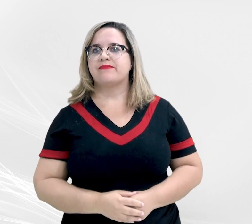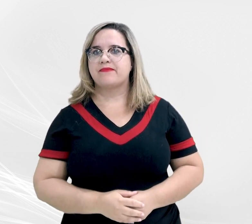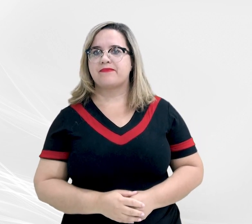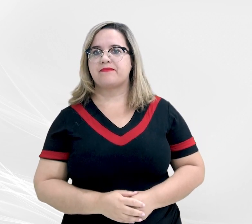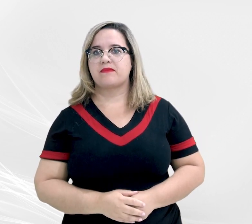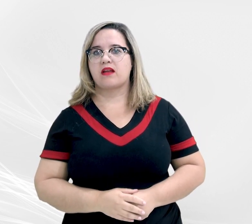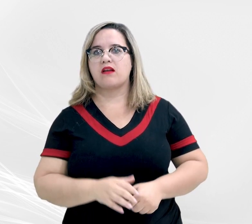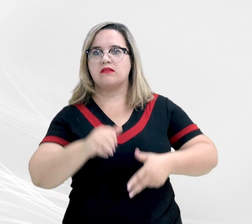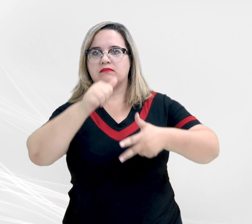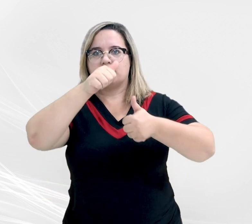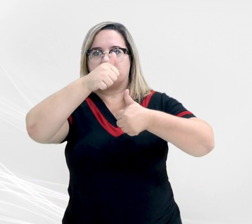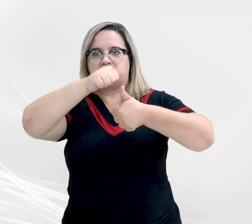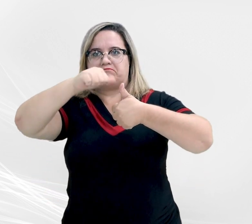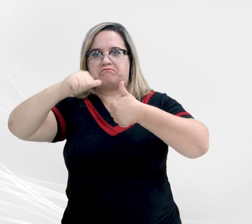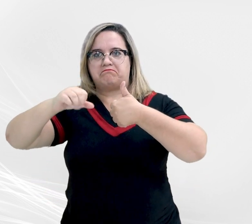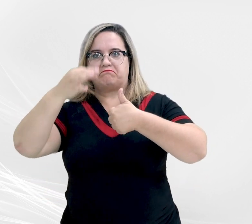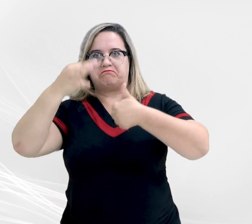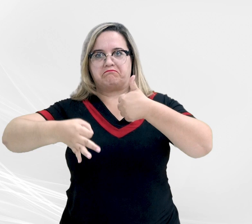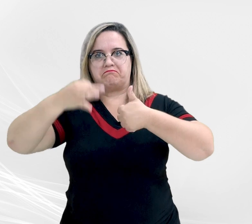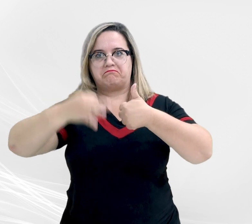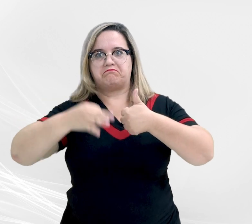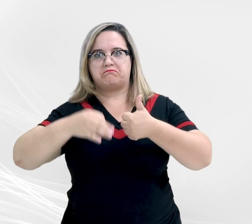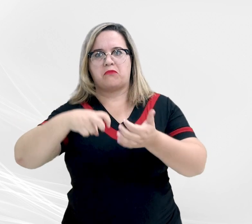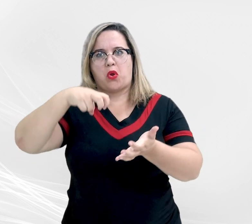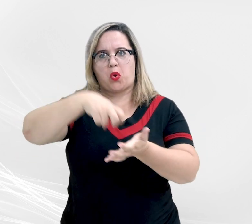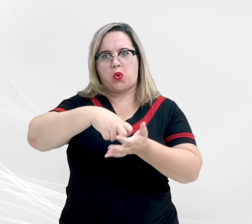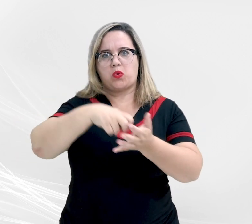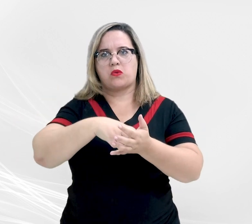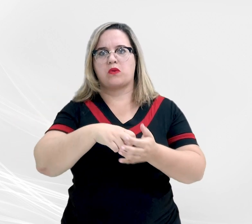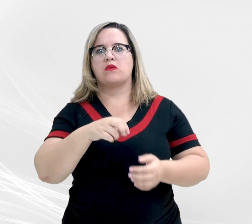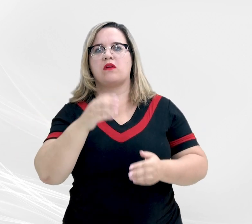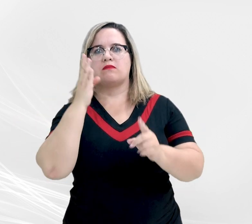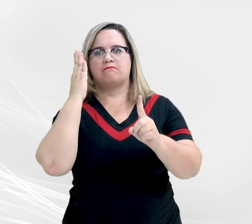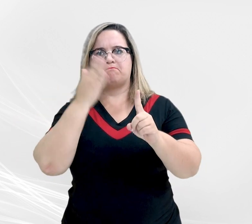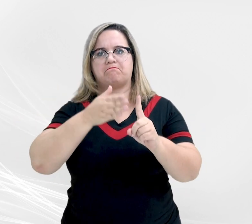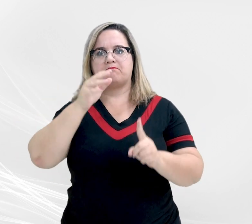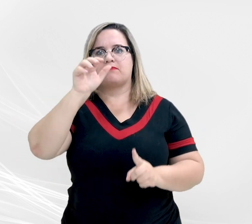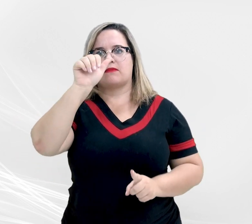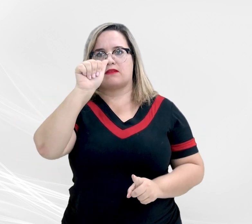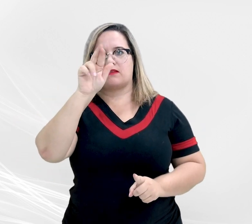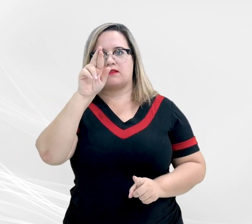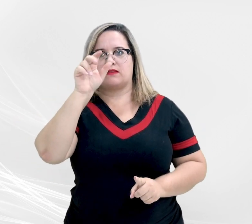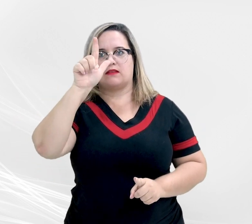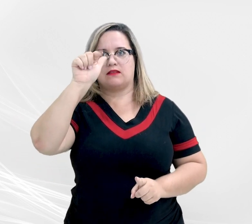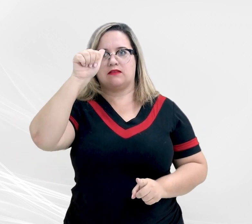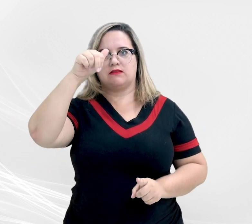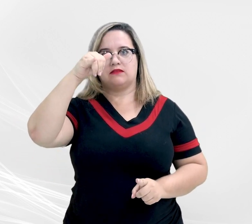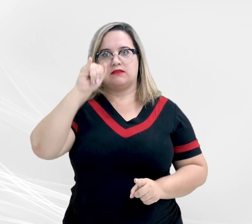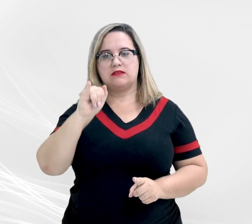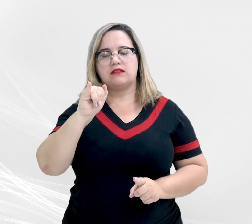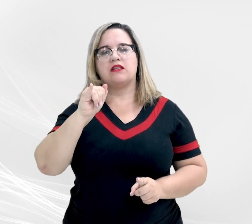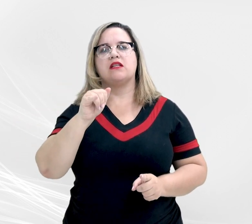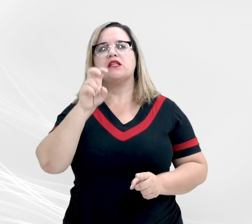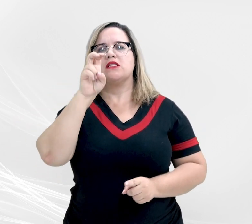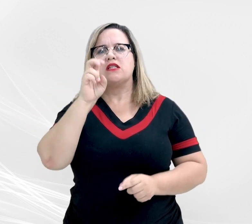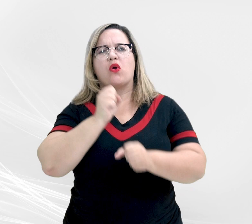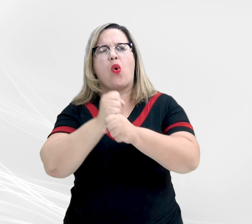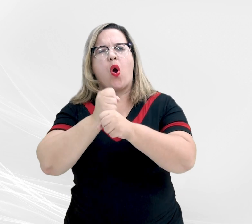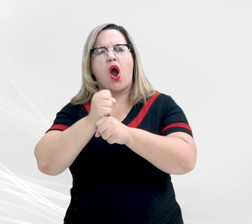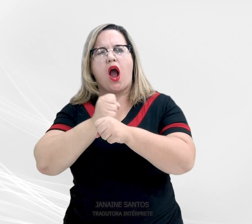Júri condenou os réus Arlânio Souza de Carvalho a pena de 5 anos e 9 meses de reclusão em regime